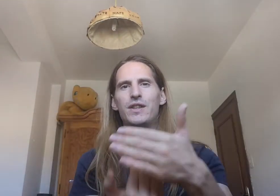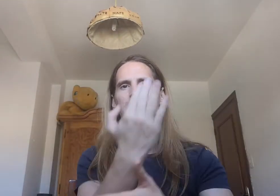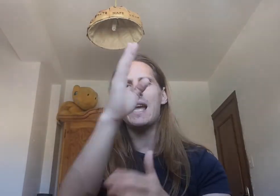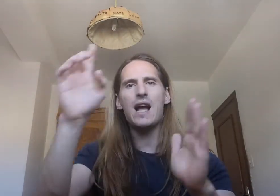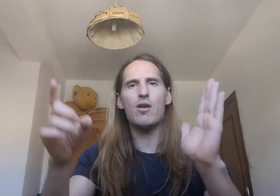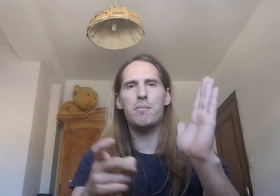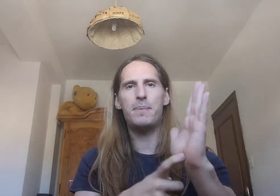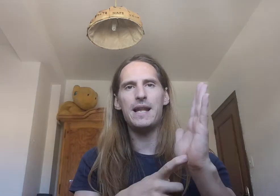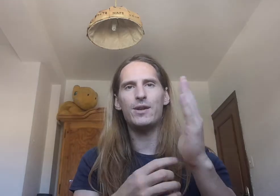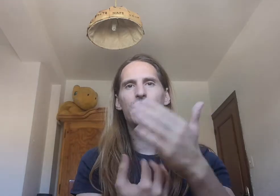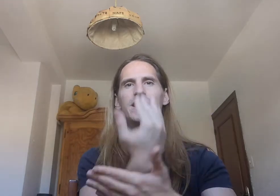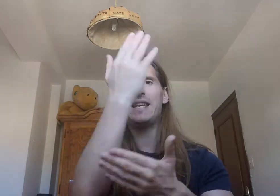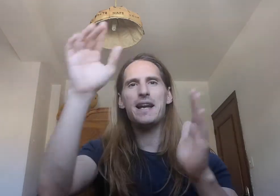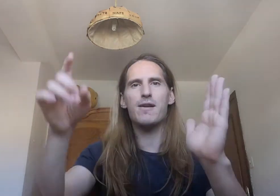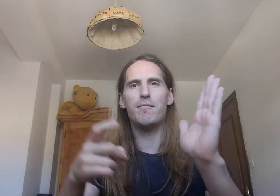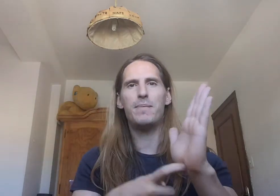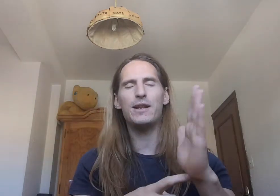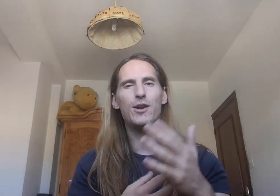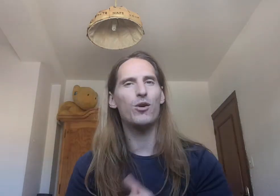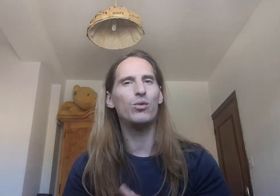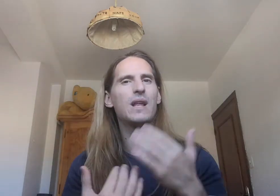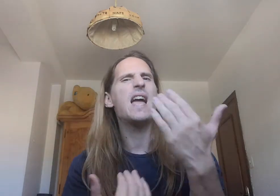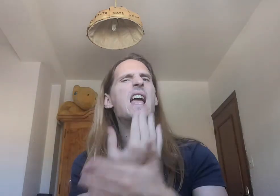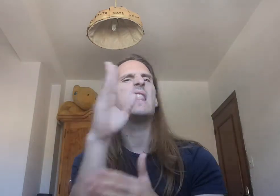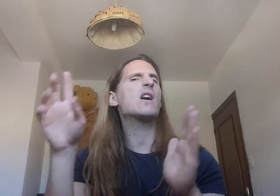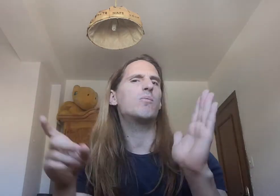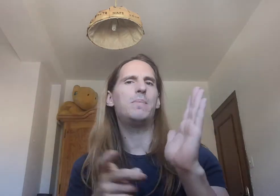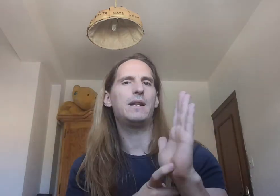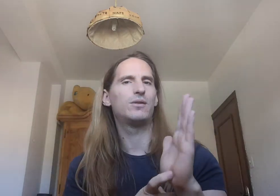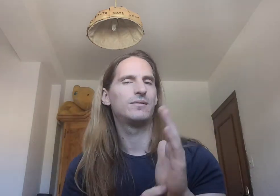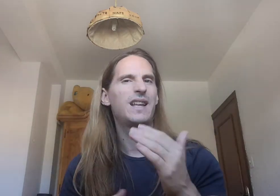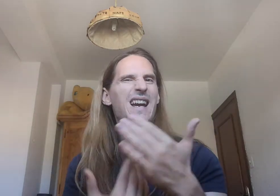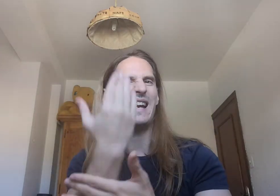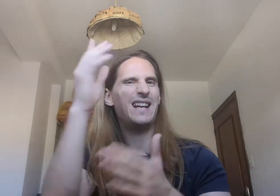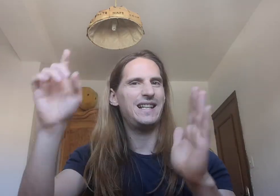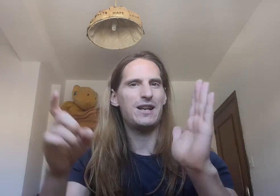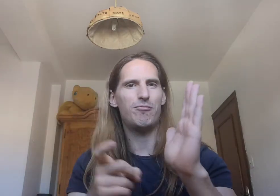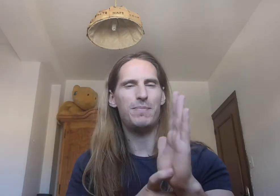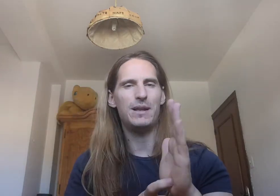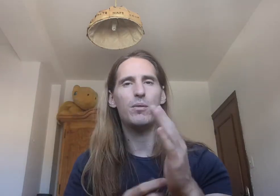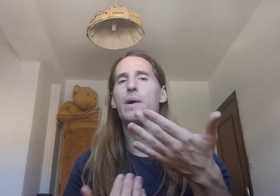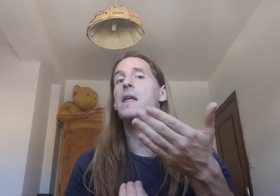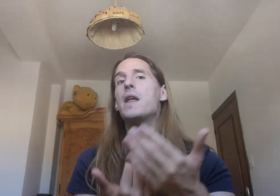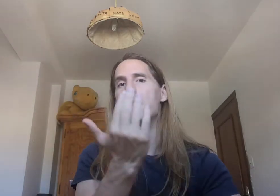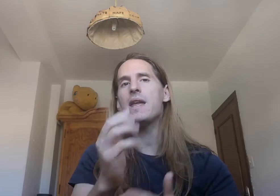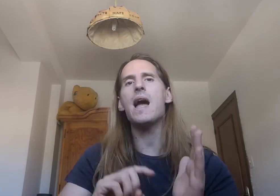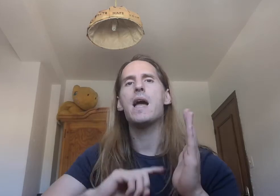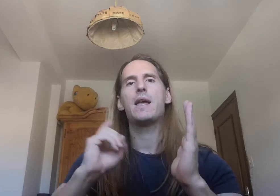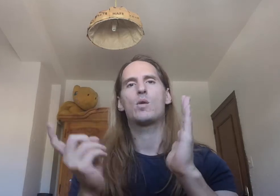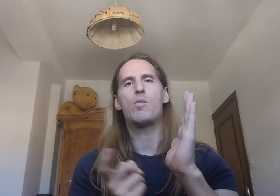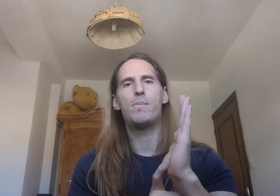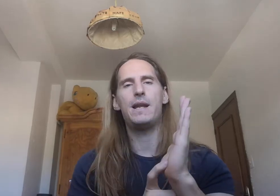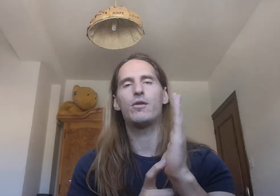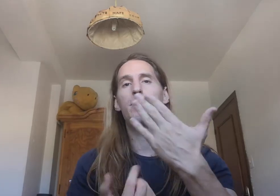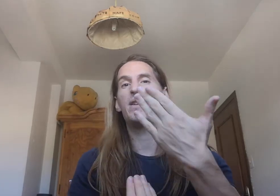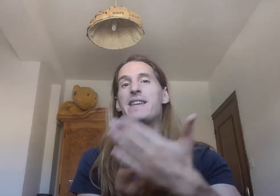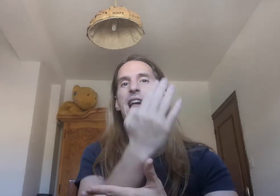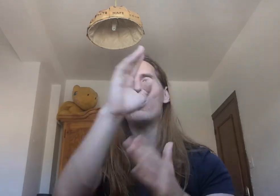Día completo Día completo Y lo juntas El día completo El día completo Puedes hacer Día completo Pero ya lo